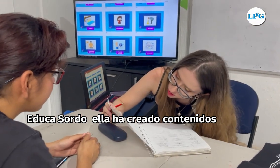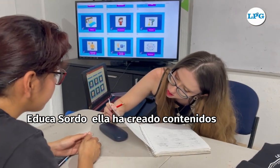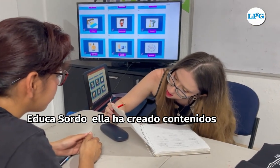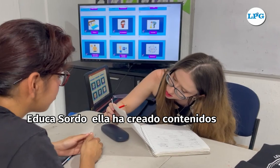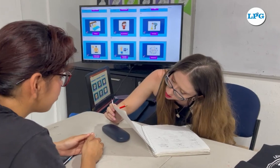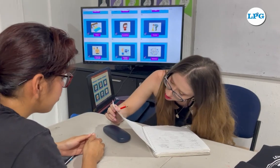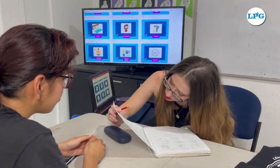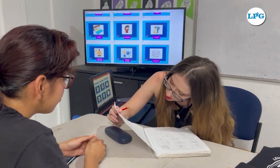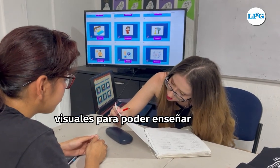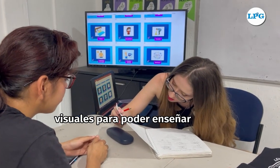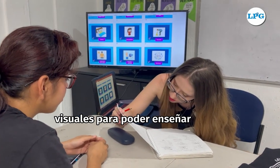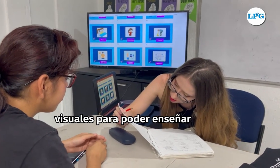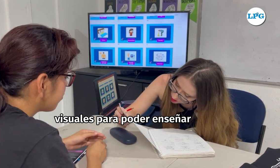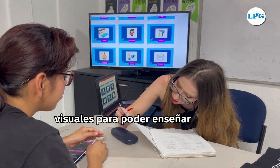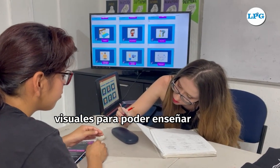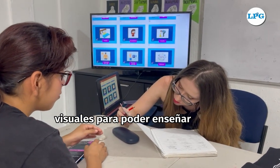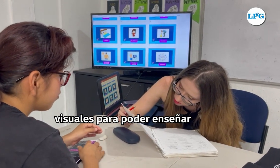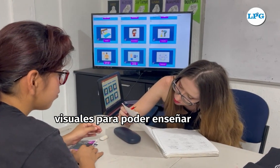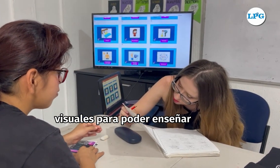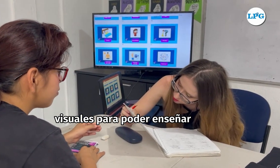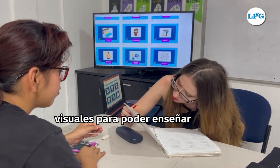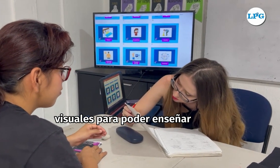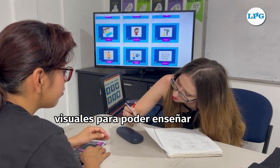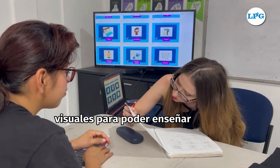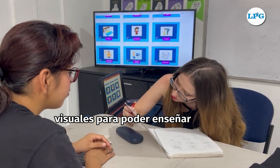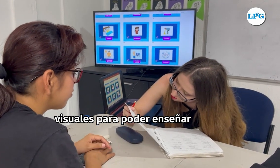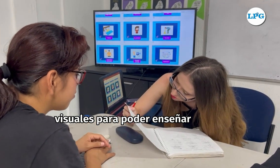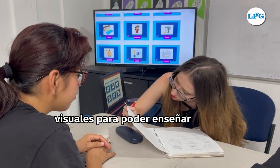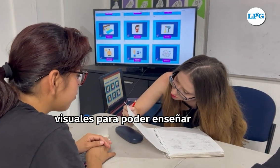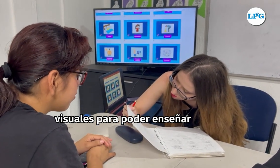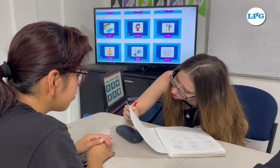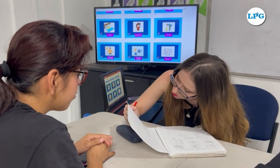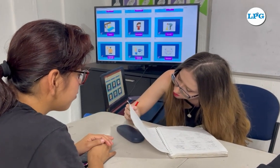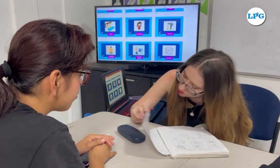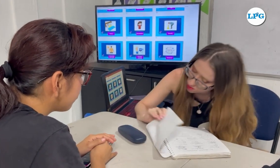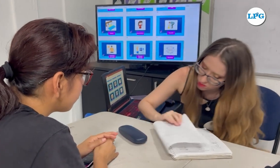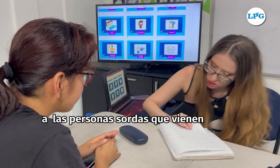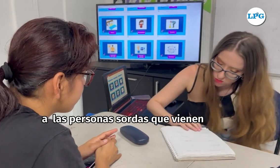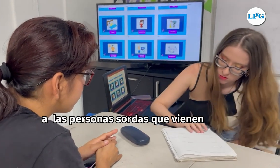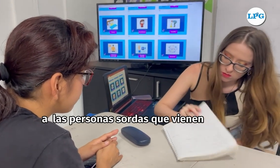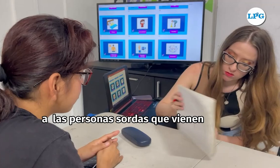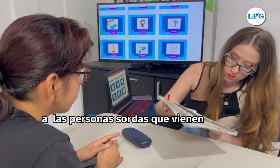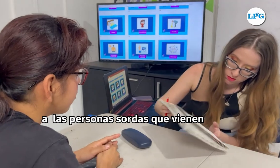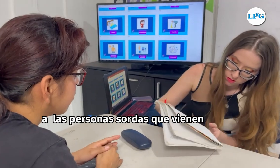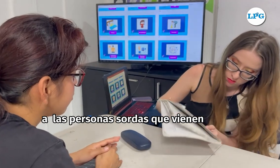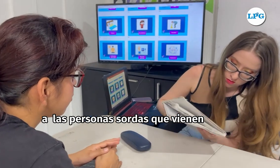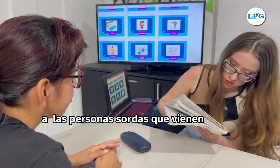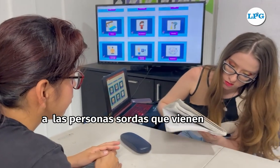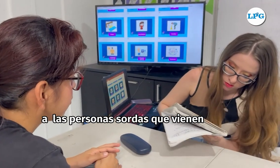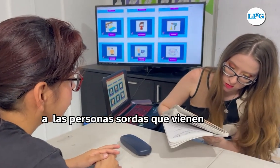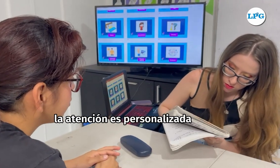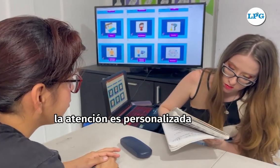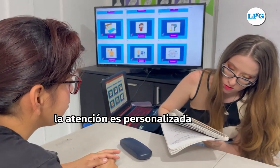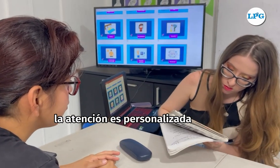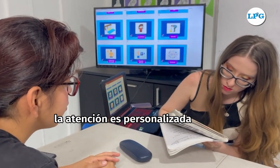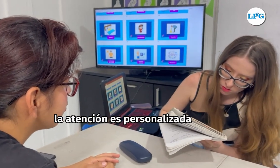visuales para poder enseñar a las personas sordas que vienen. La atención es